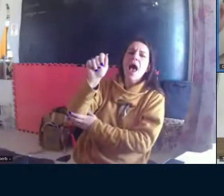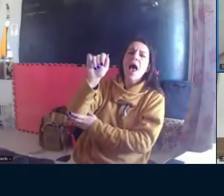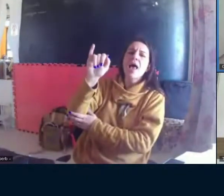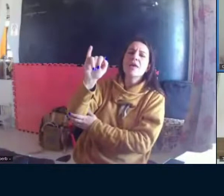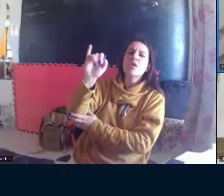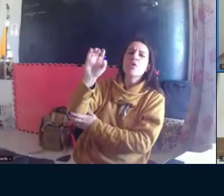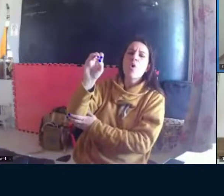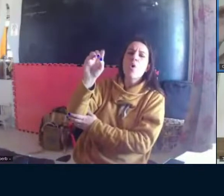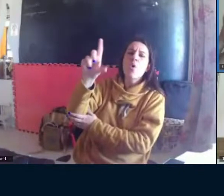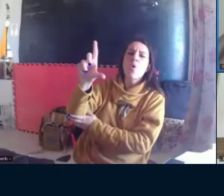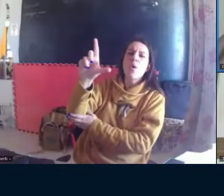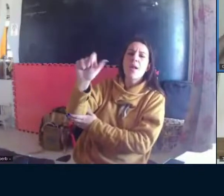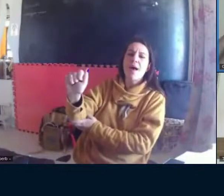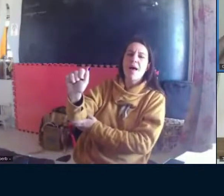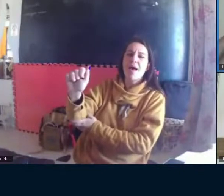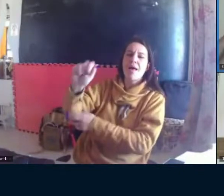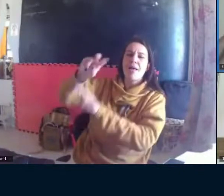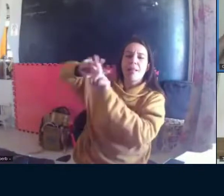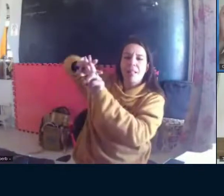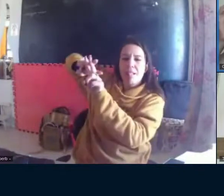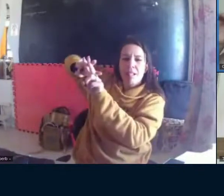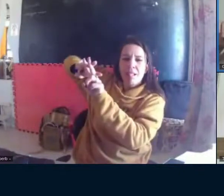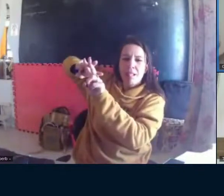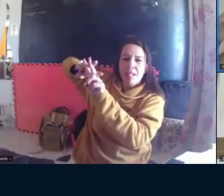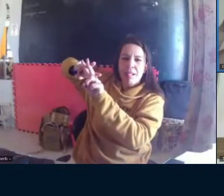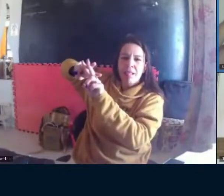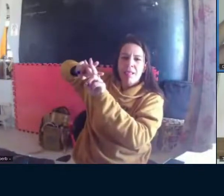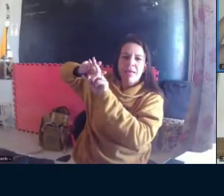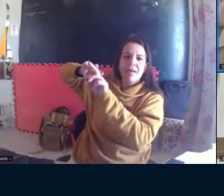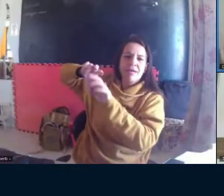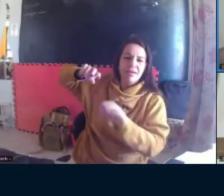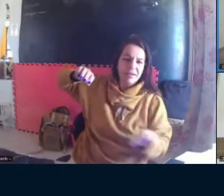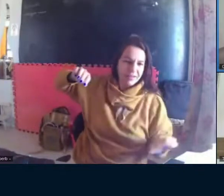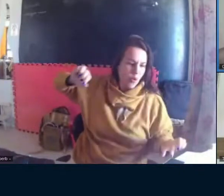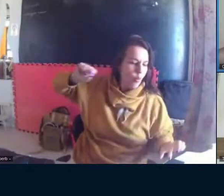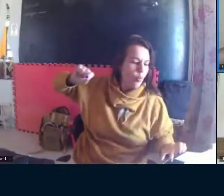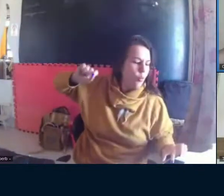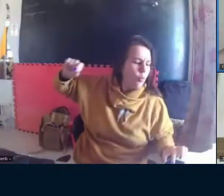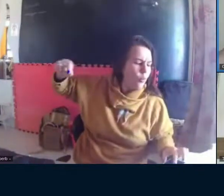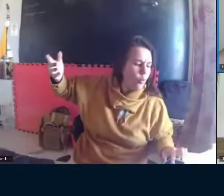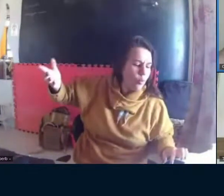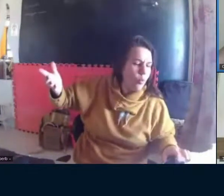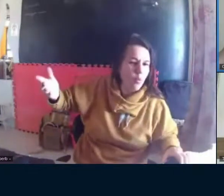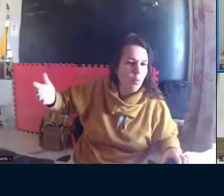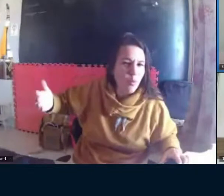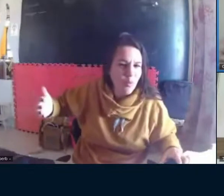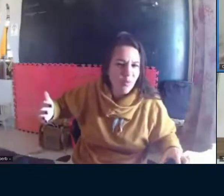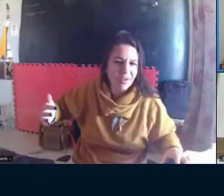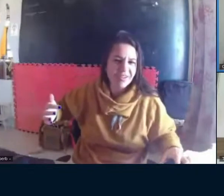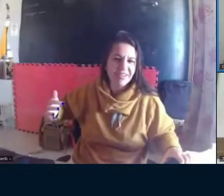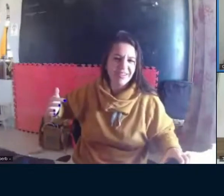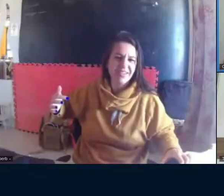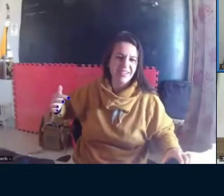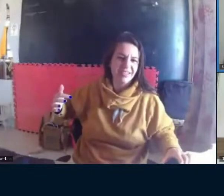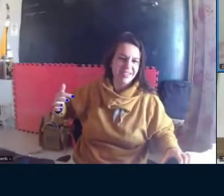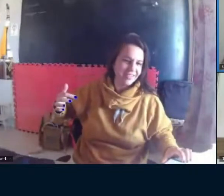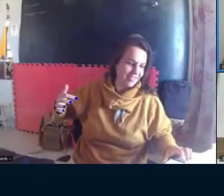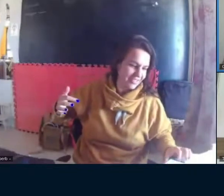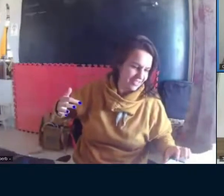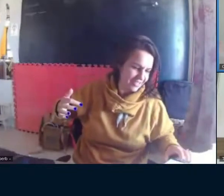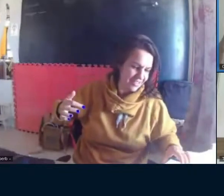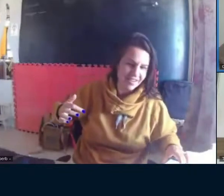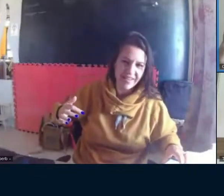Lá na escola, quando a... no galoá, quando as crianças estão dentro de uma escola, se sentem numa gaiola, né?